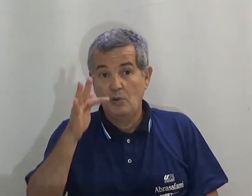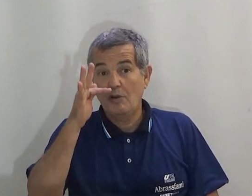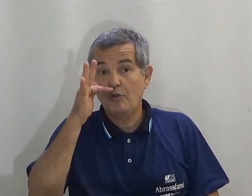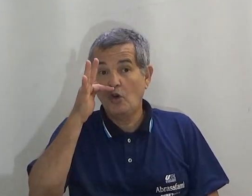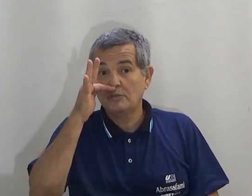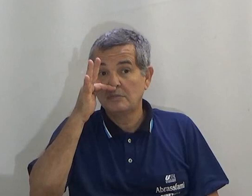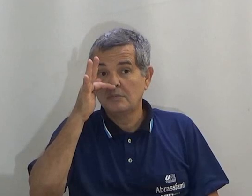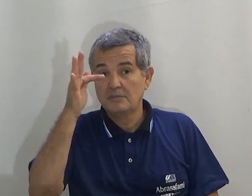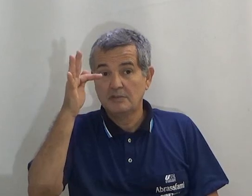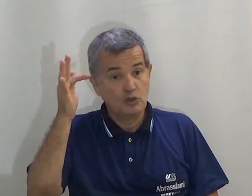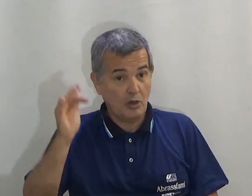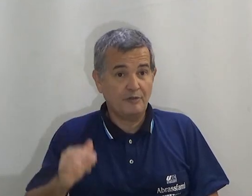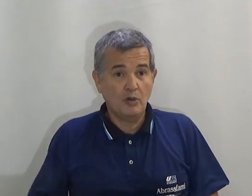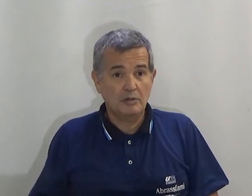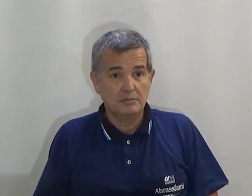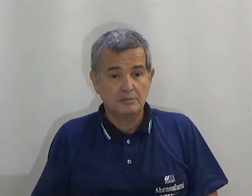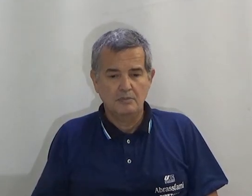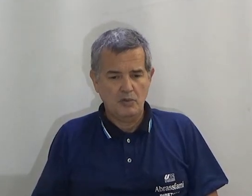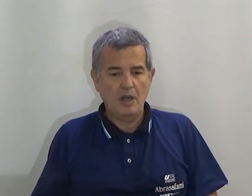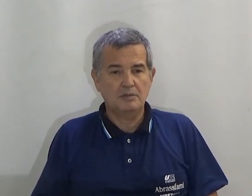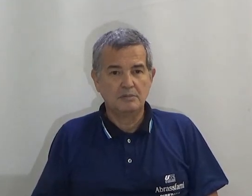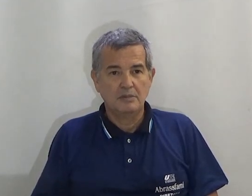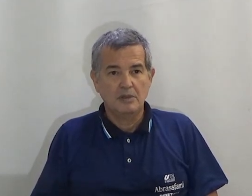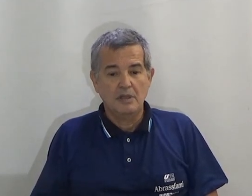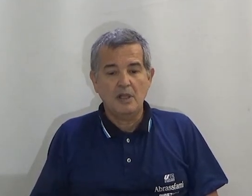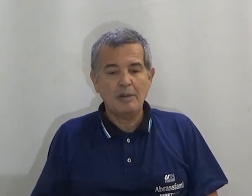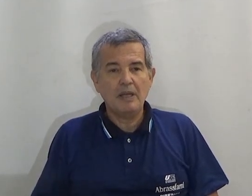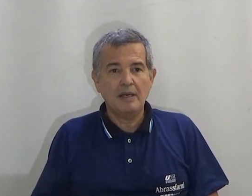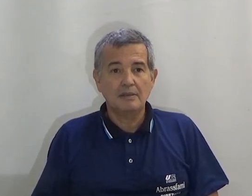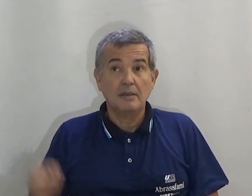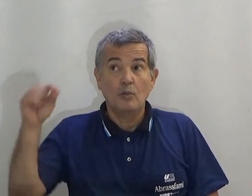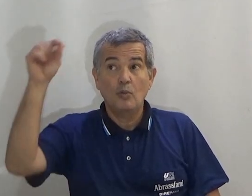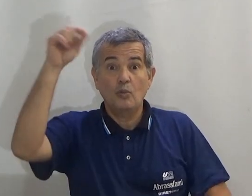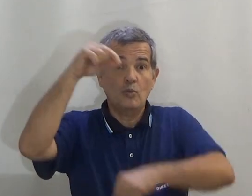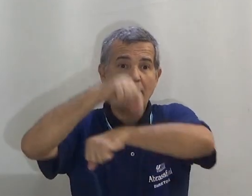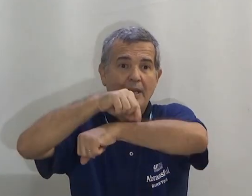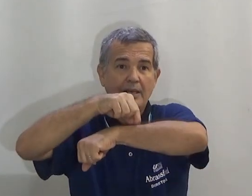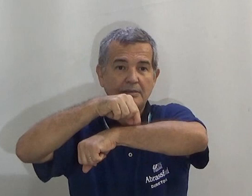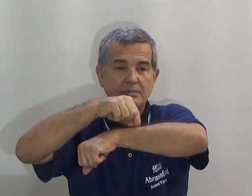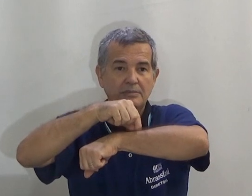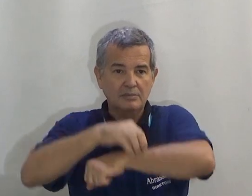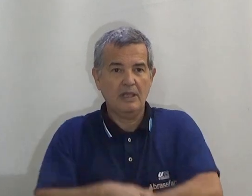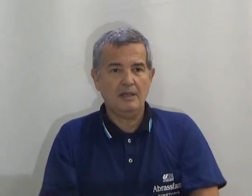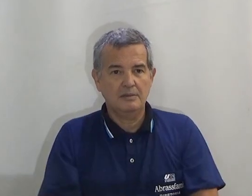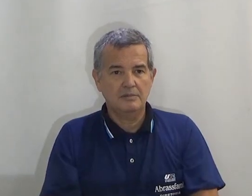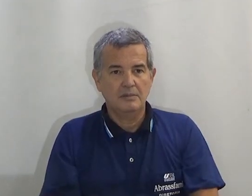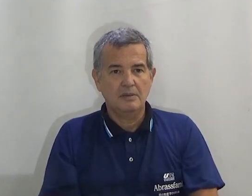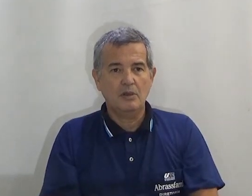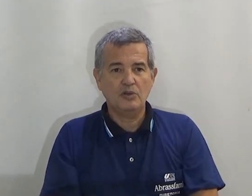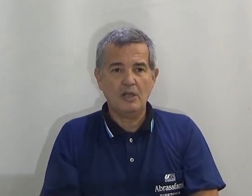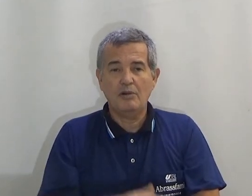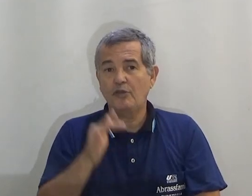Uma flor? Só a flor? Não. Tem uma abelha. Uma abelha? É.